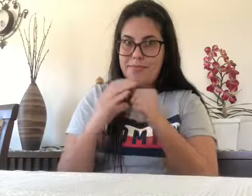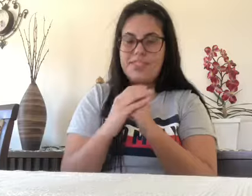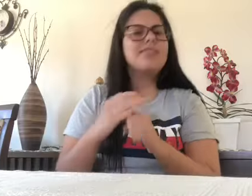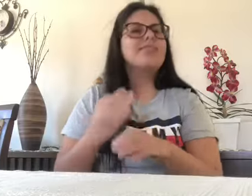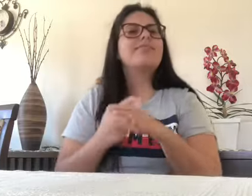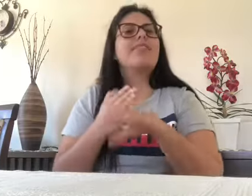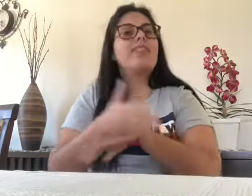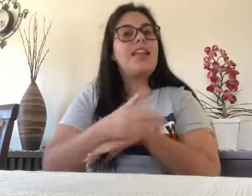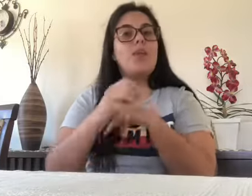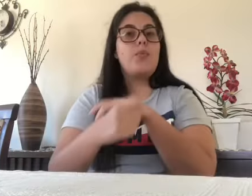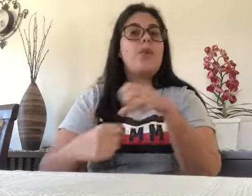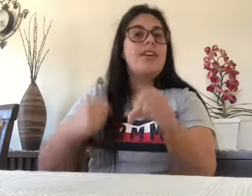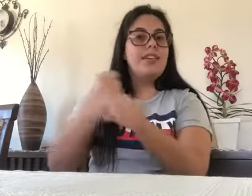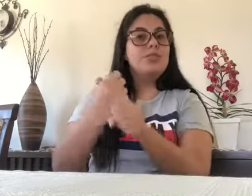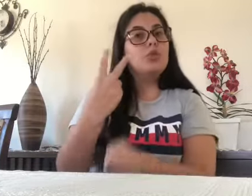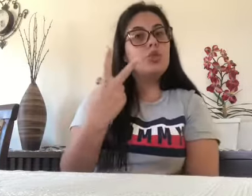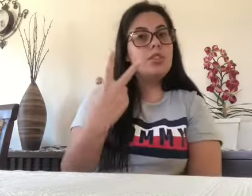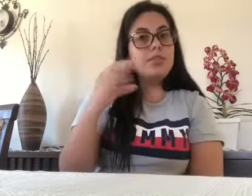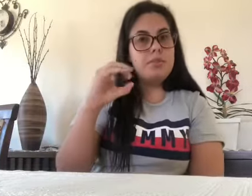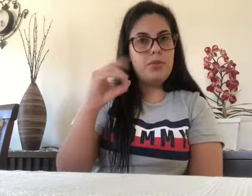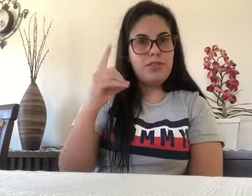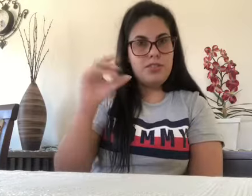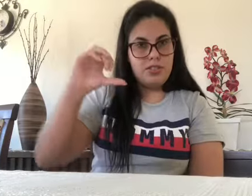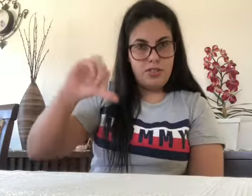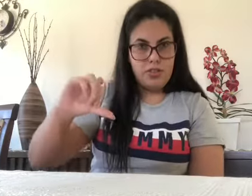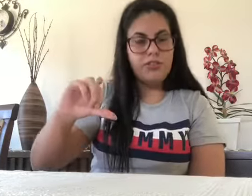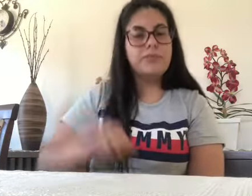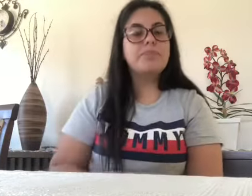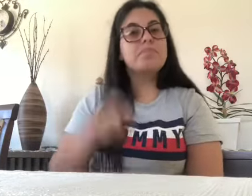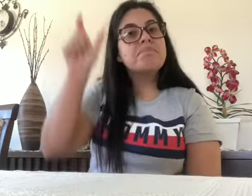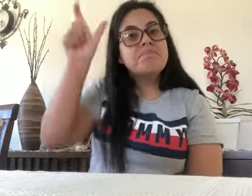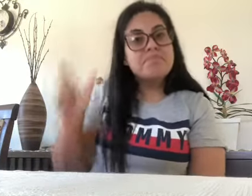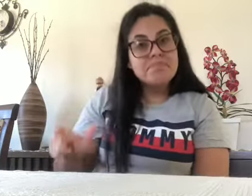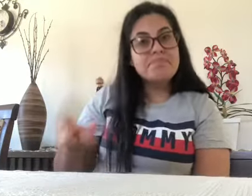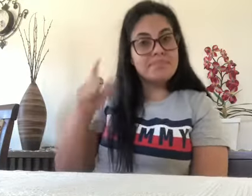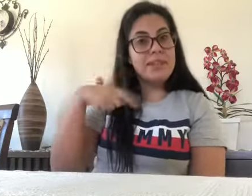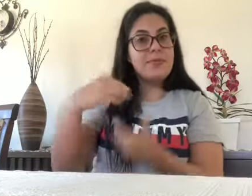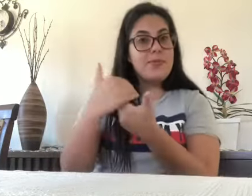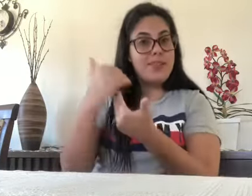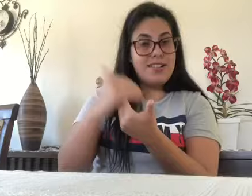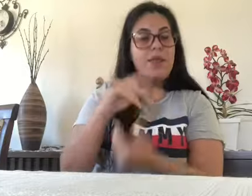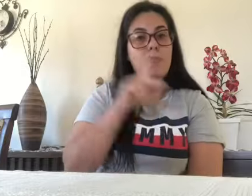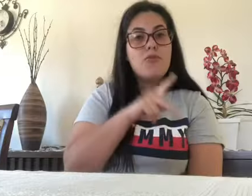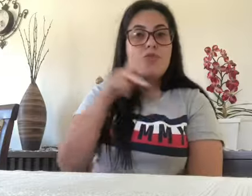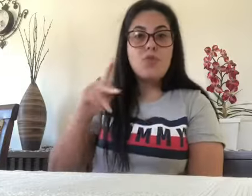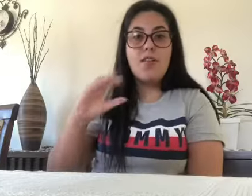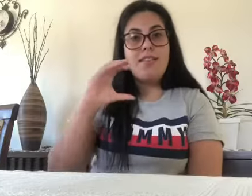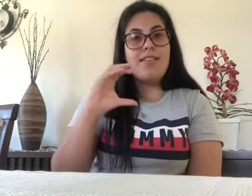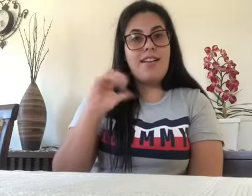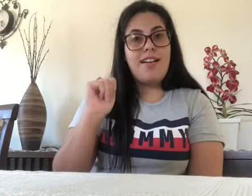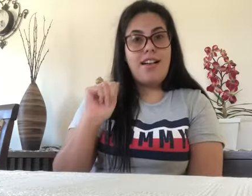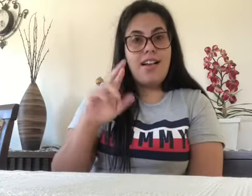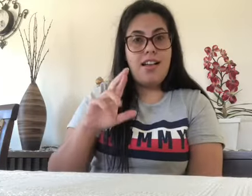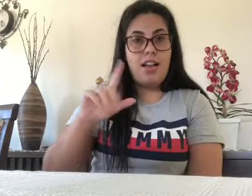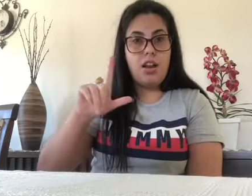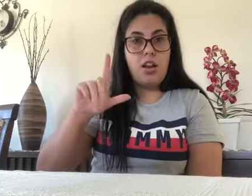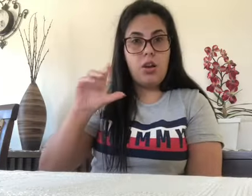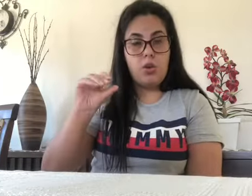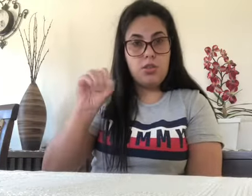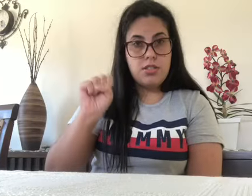bolsista da Capes. Entrei no ano de 2019. Meu orientador